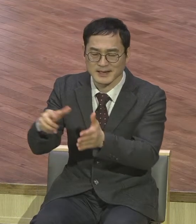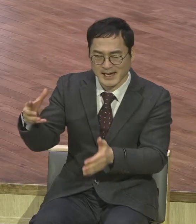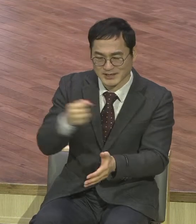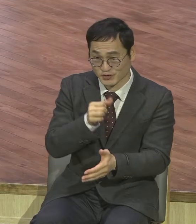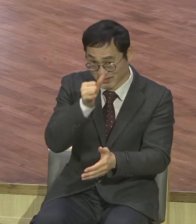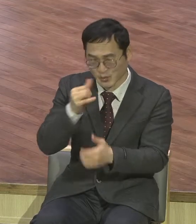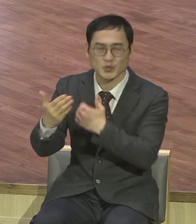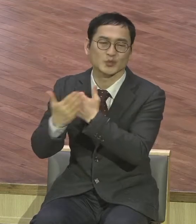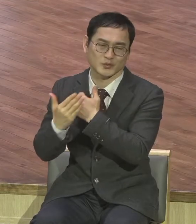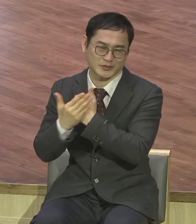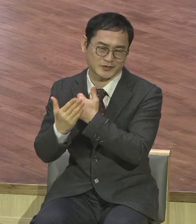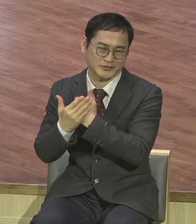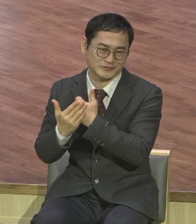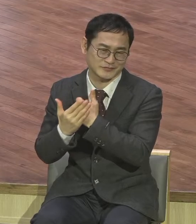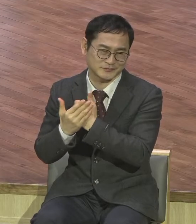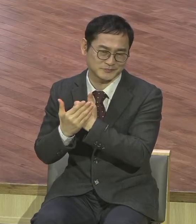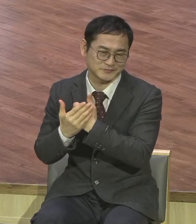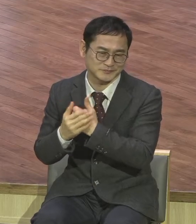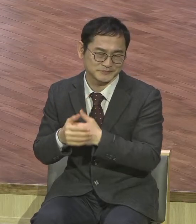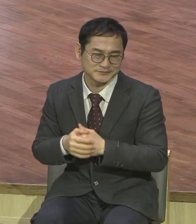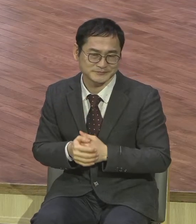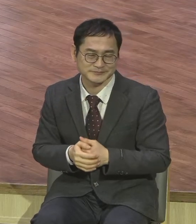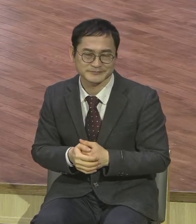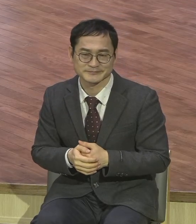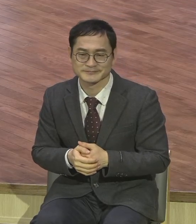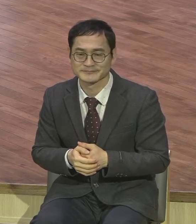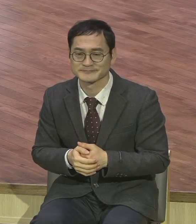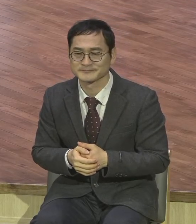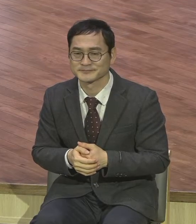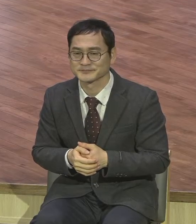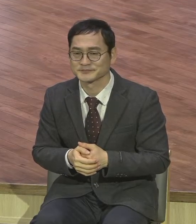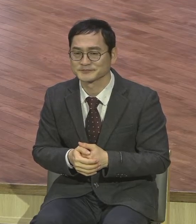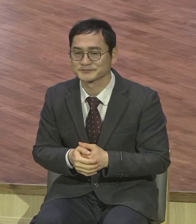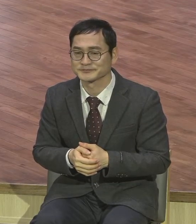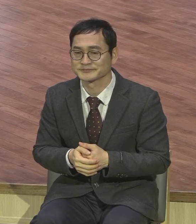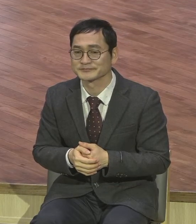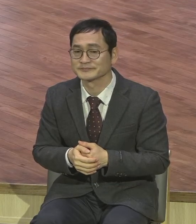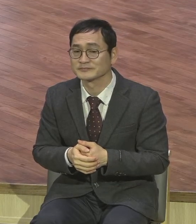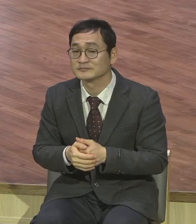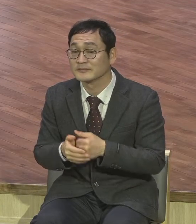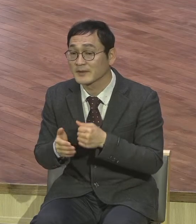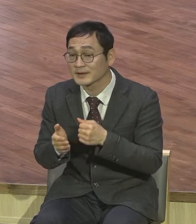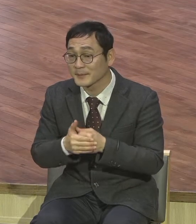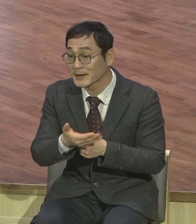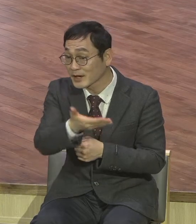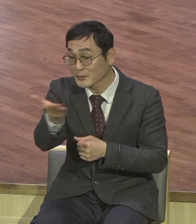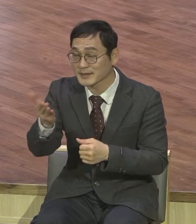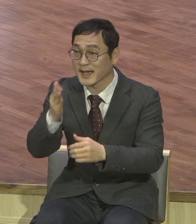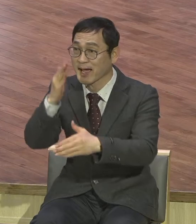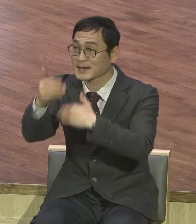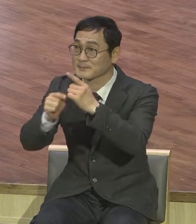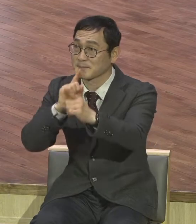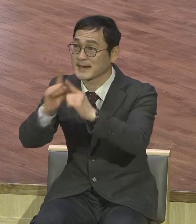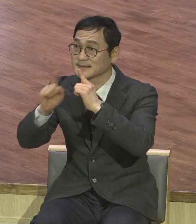없이 갈등 없이 잡아준다고. 그래서 영계 모든 성도들은 항상 강단에서 선부되는 말씀을 따라서